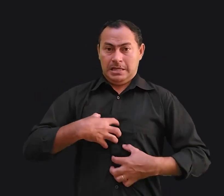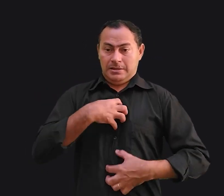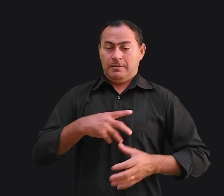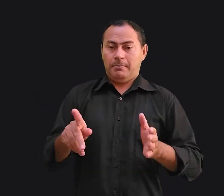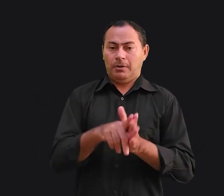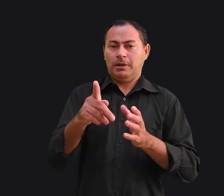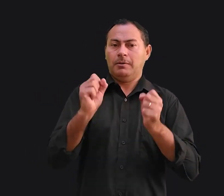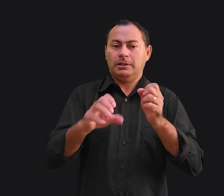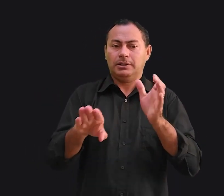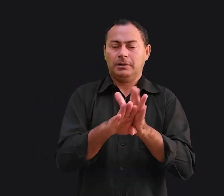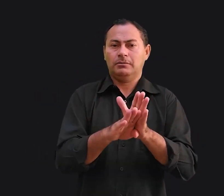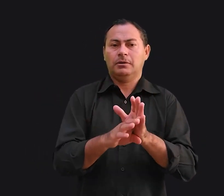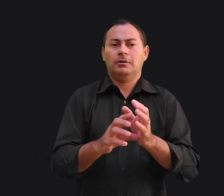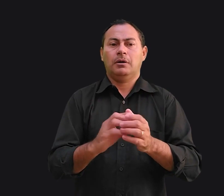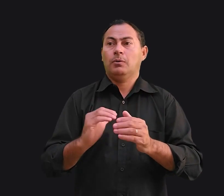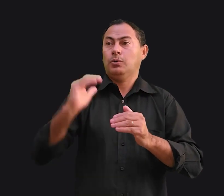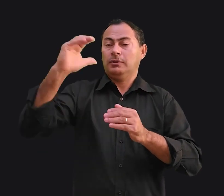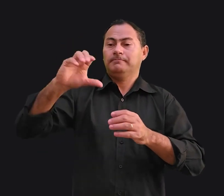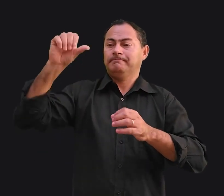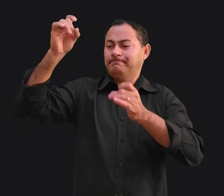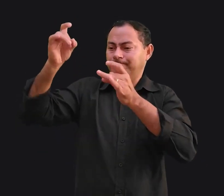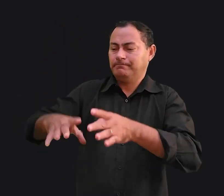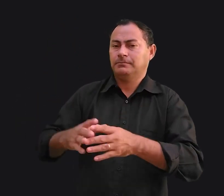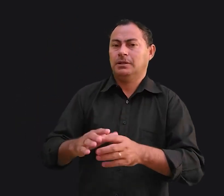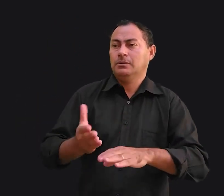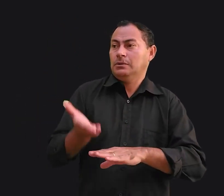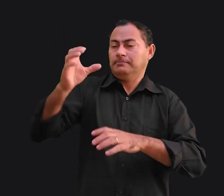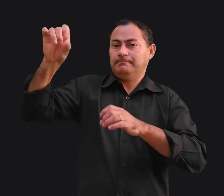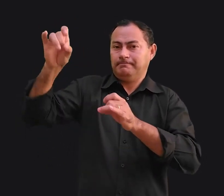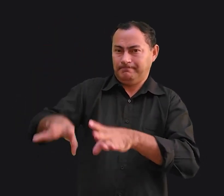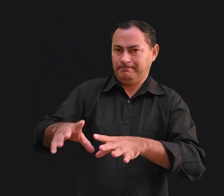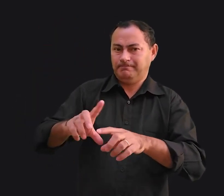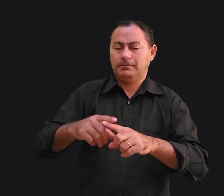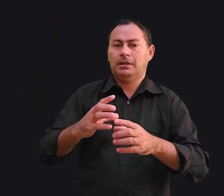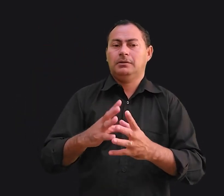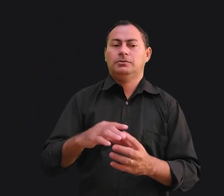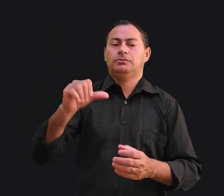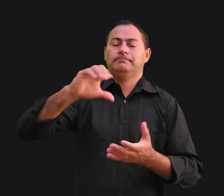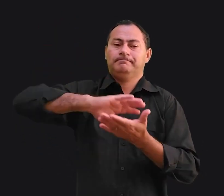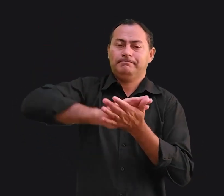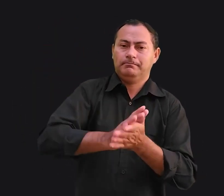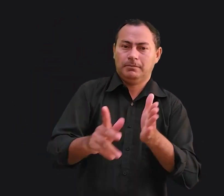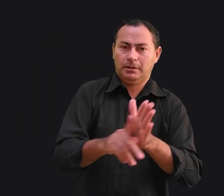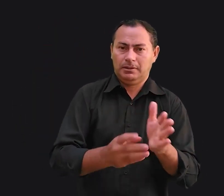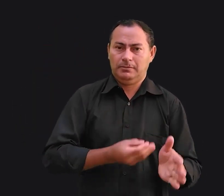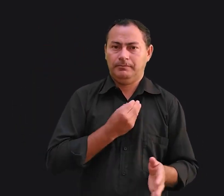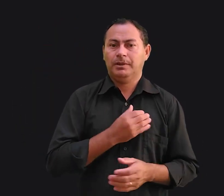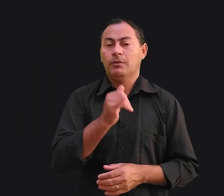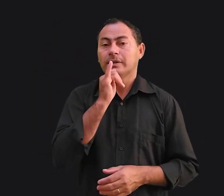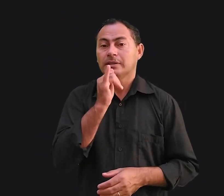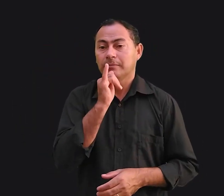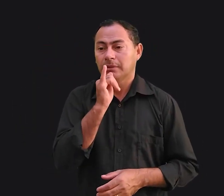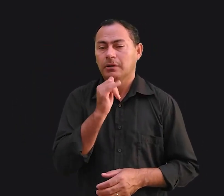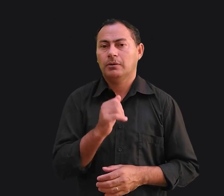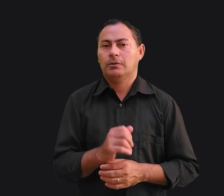de si mesmo pode chegar ao autodesprezo. E o autodesprezo é a autodestruição. Um exemplo disso é o